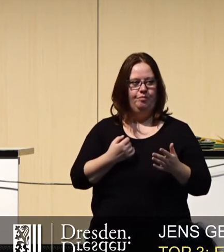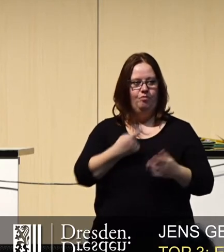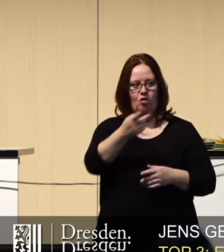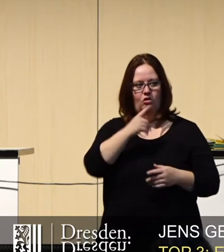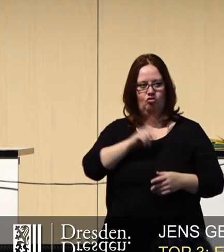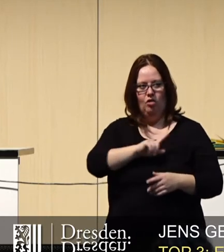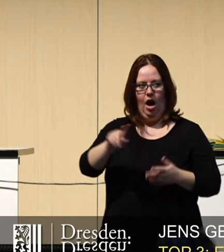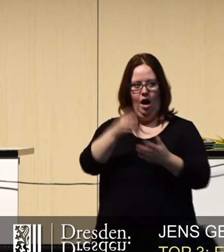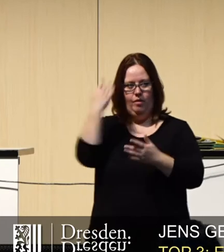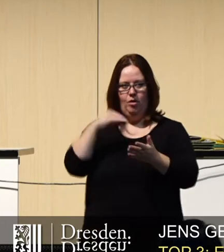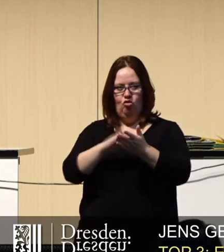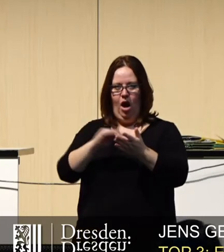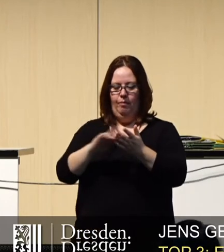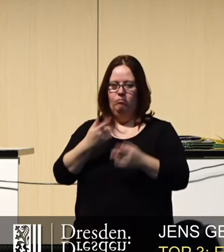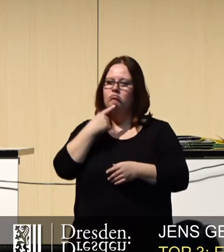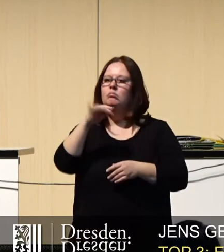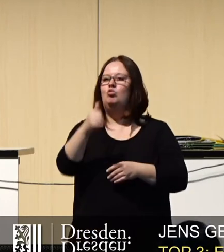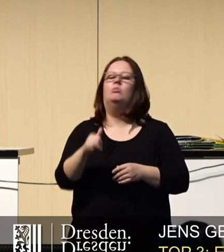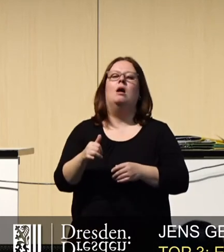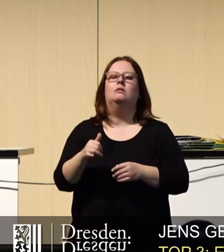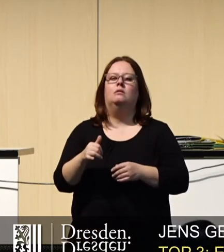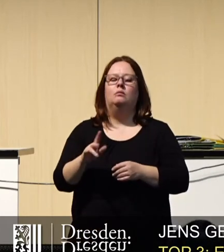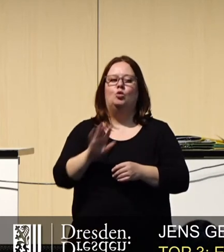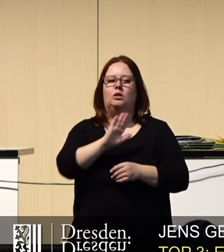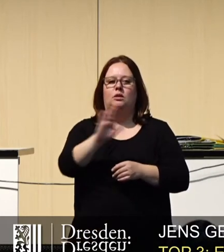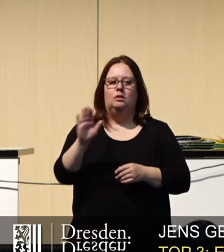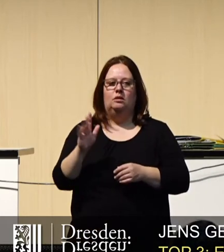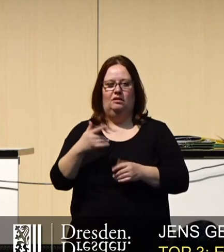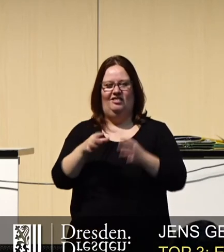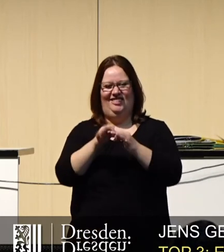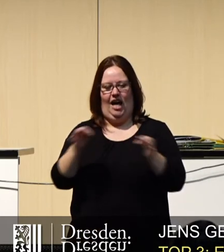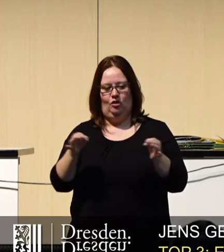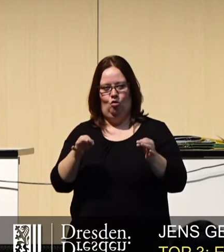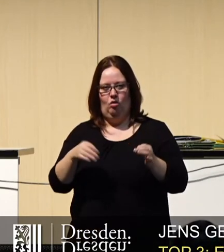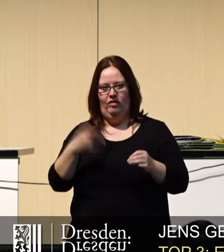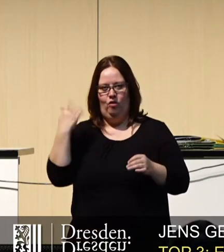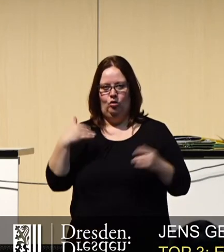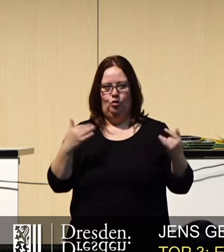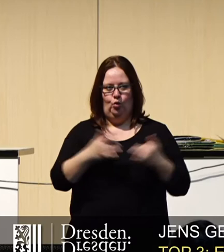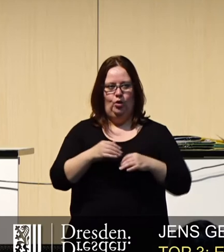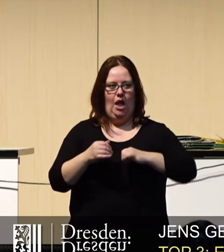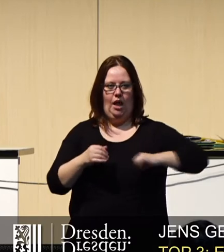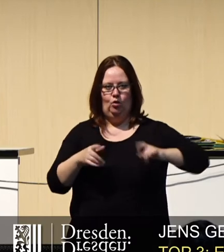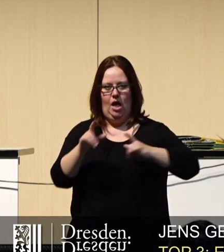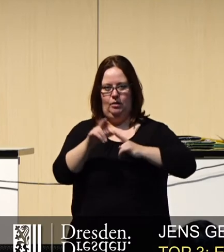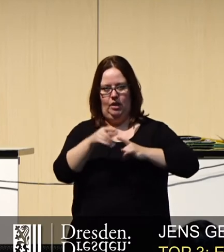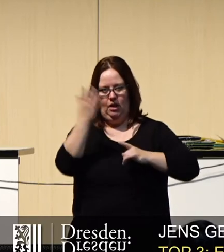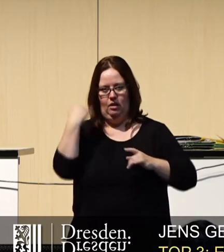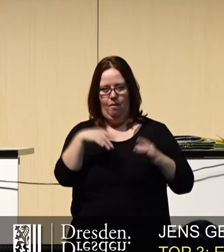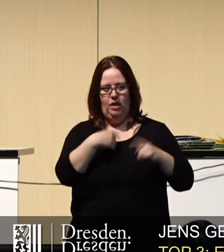haben gemutmaßt, dass diese Satzung, die ja von Grünen, Linken und SPD